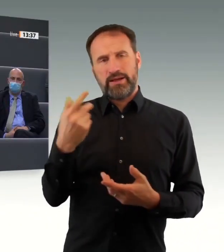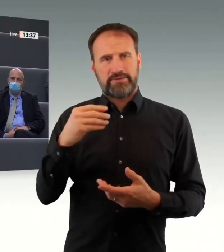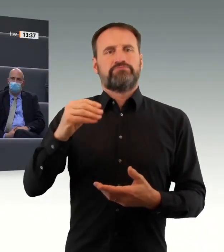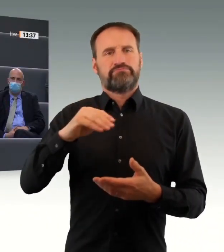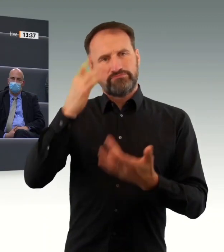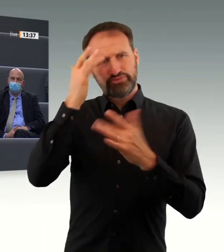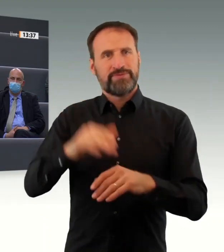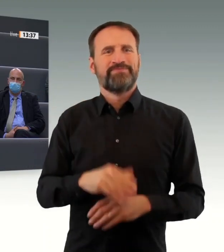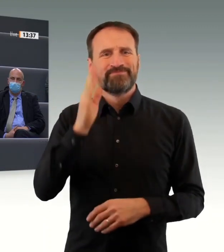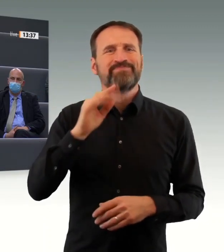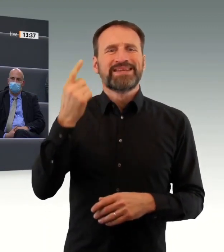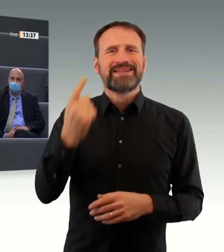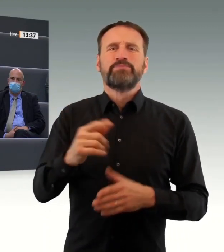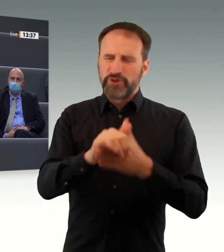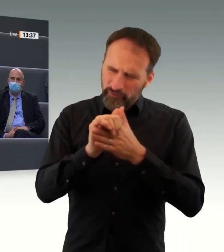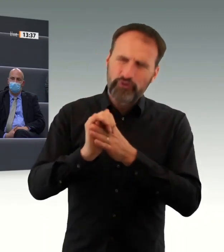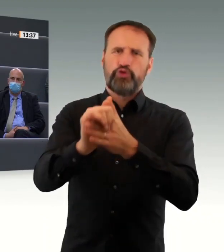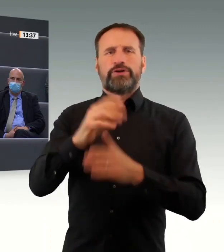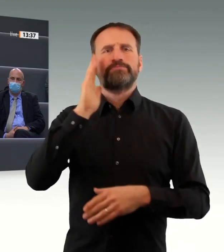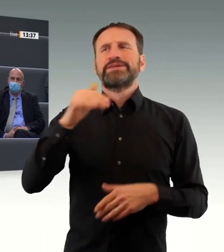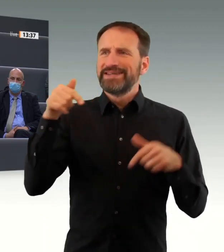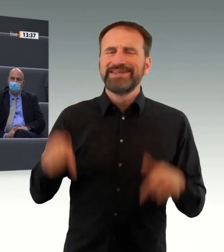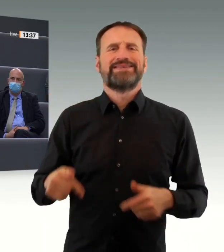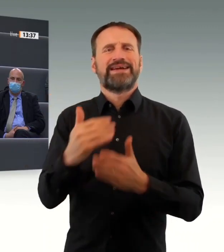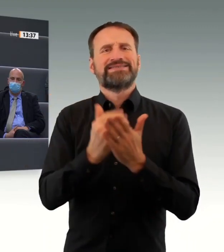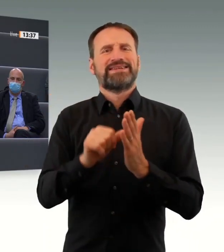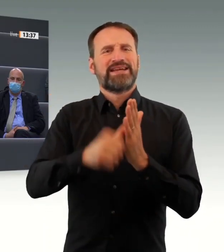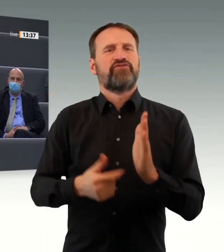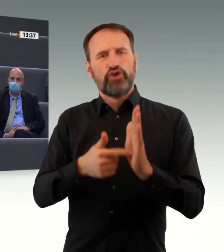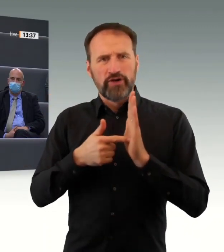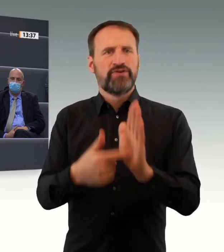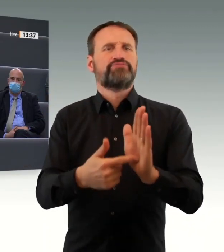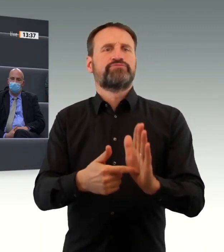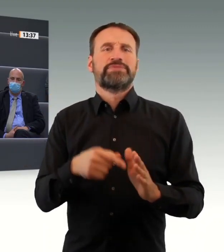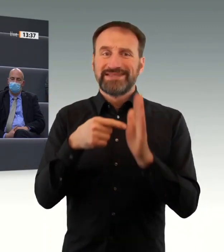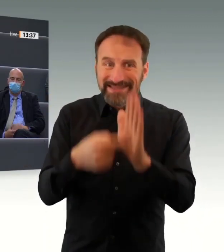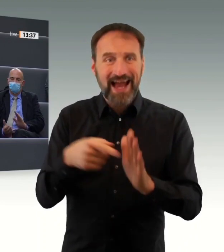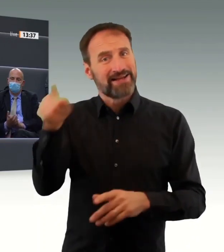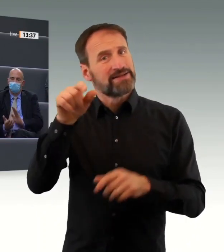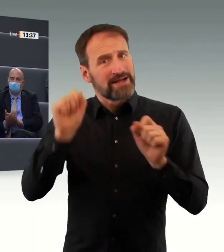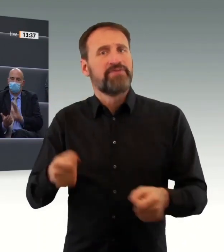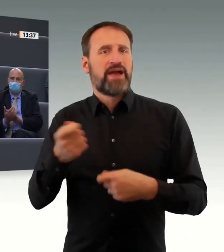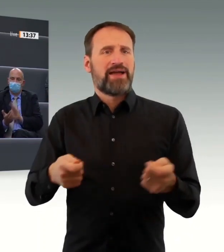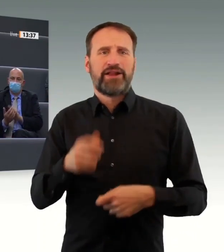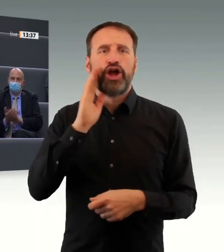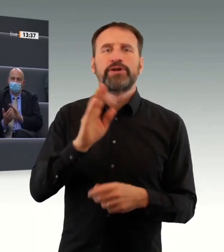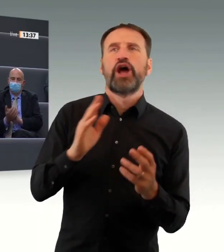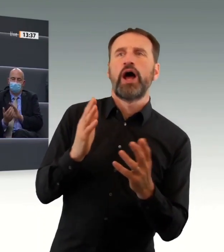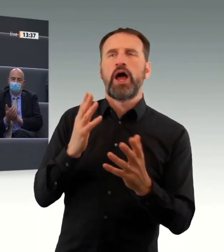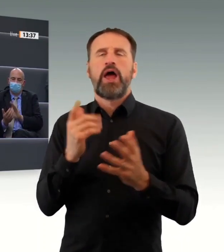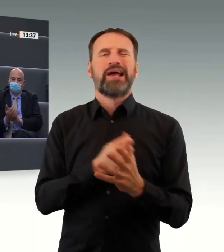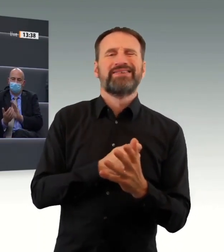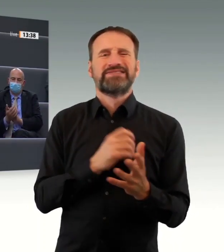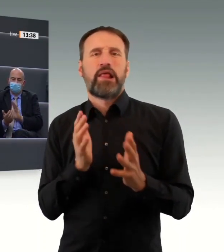Lockdown, Distanz, immer mehr Abstand, dass das Gift für das Immunsystem der kleinen Kinder ist und dass die kleinen Kinder,